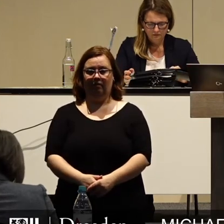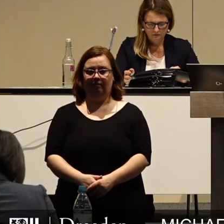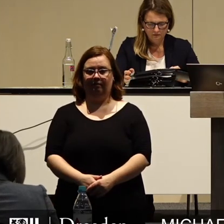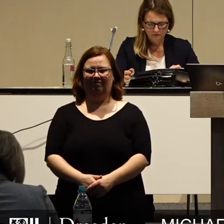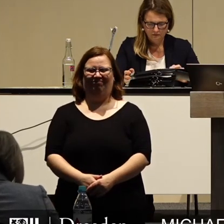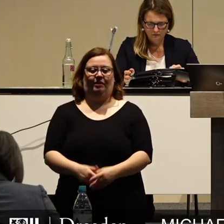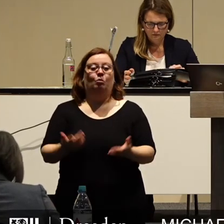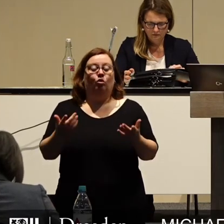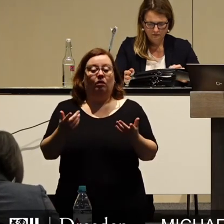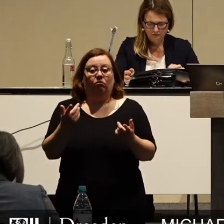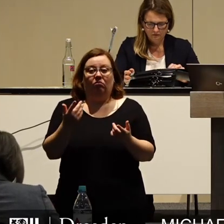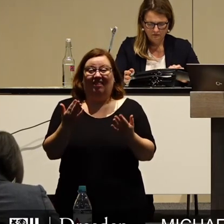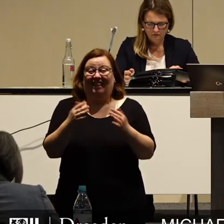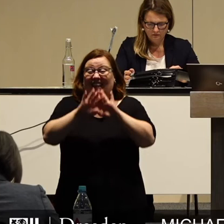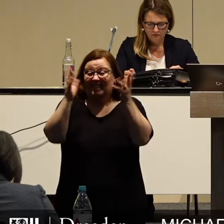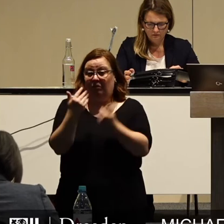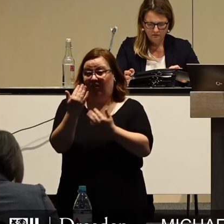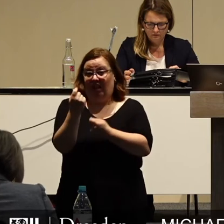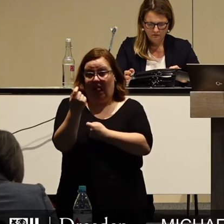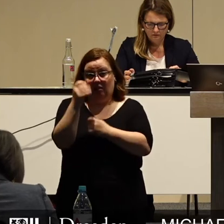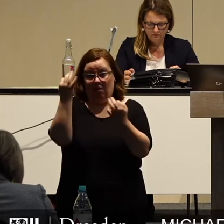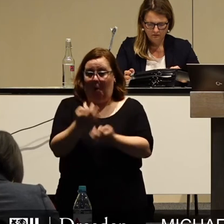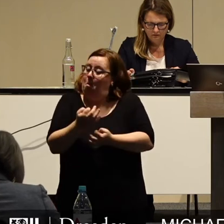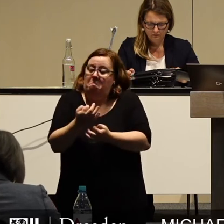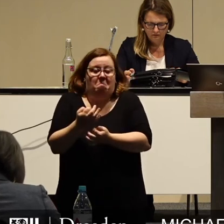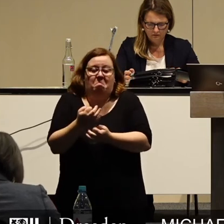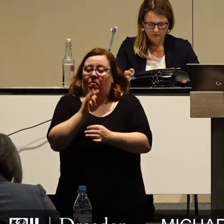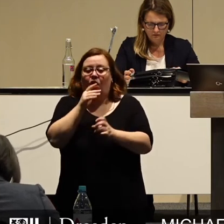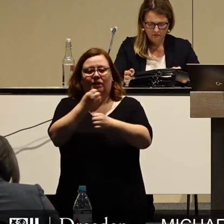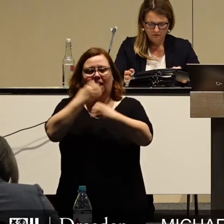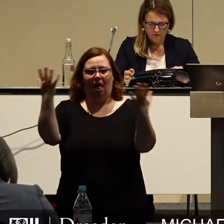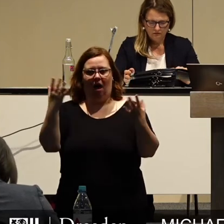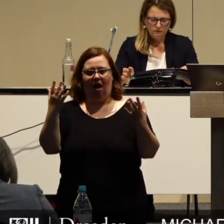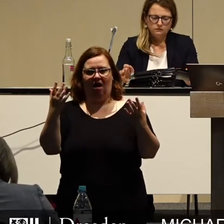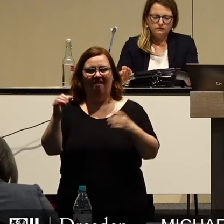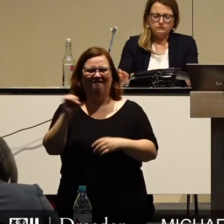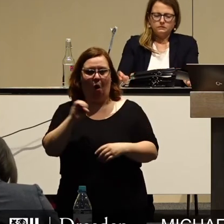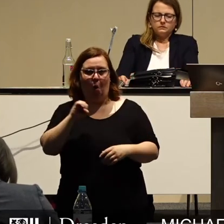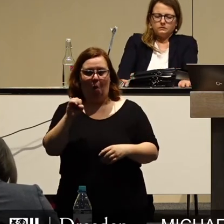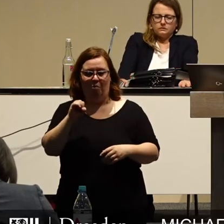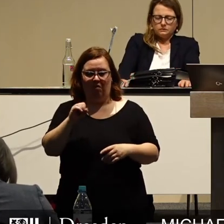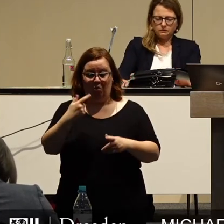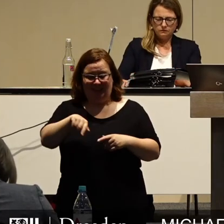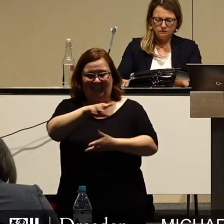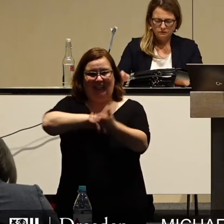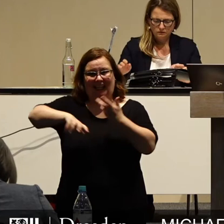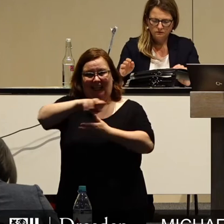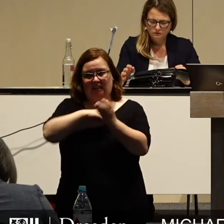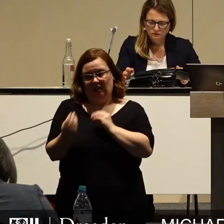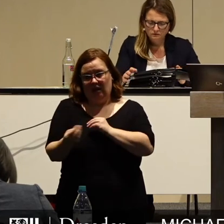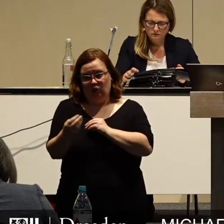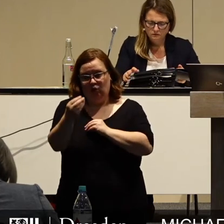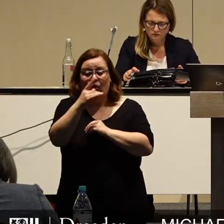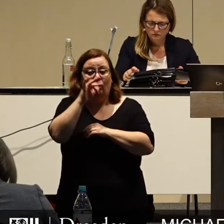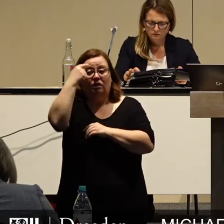Wie viel Geld wir dafür benötigen, wissen wir heute noch nicht genau, weil wir sehr vieles, was mit dieser Krise vor einhergeht,